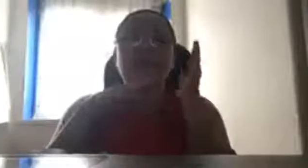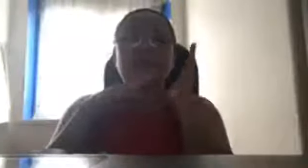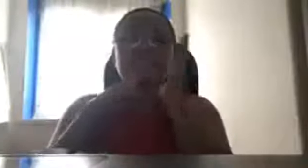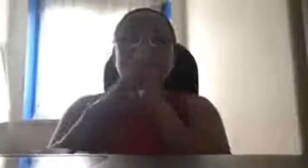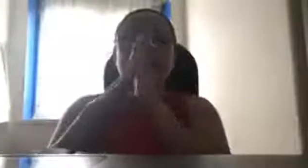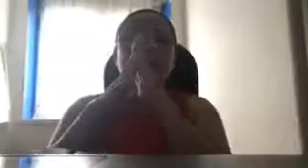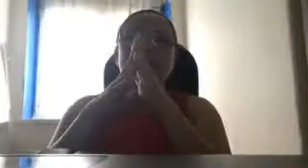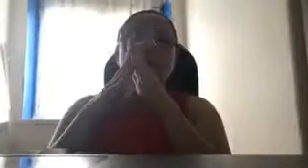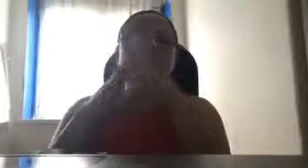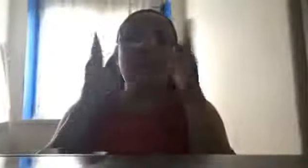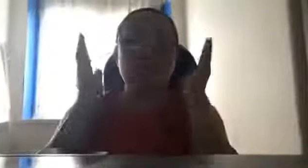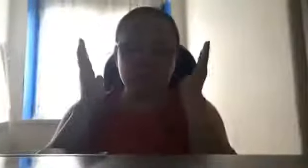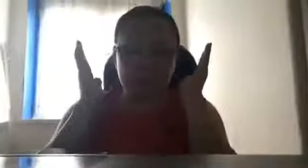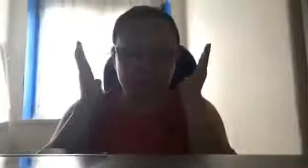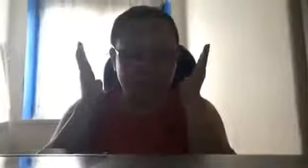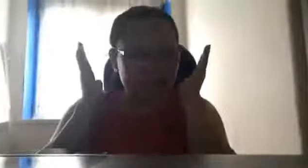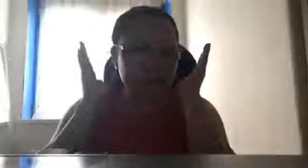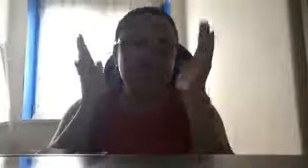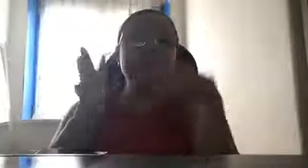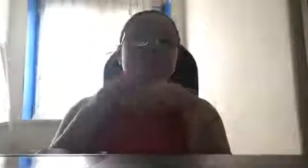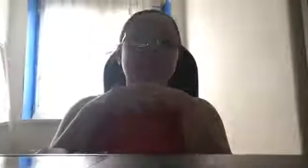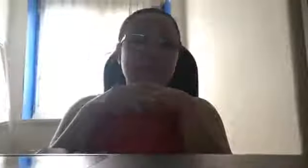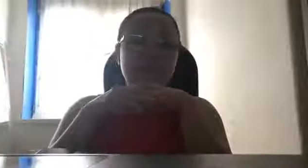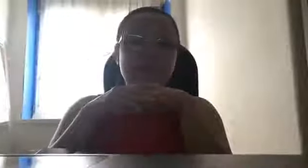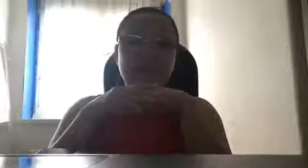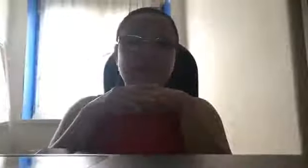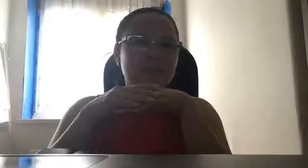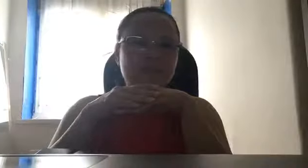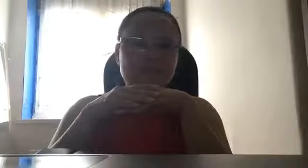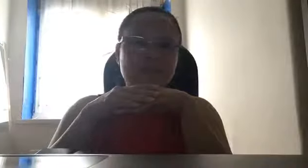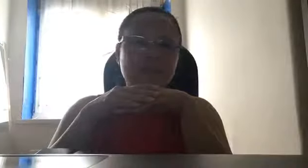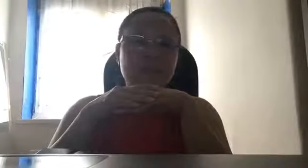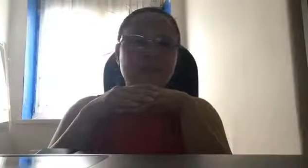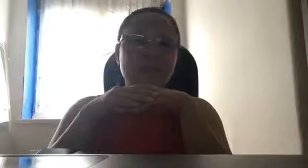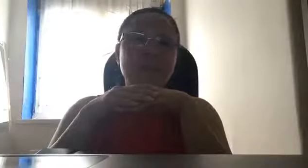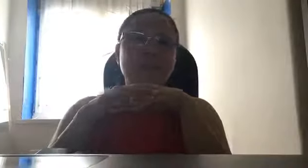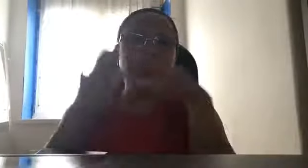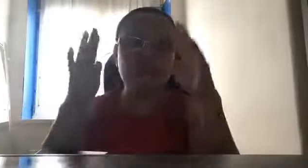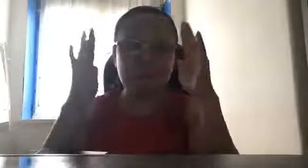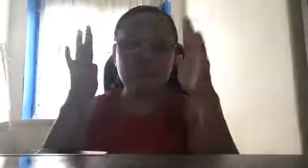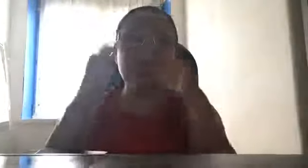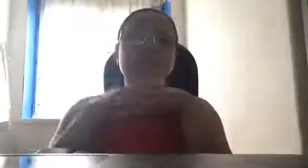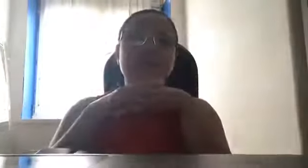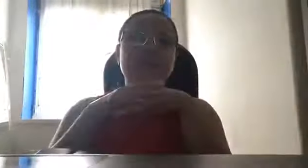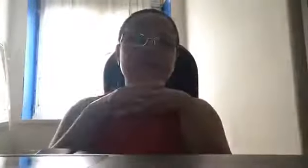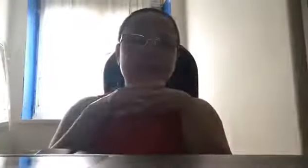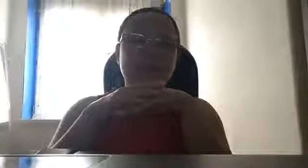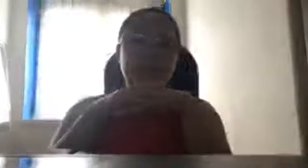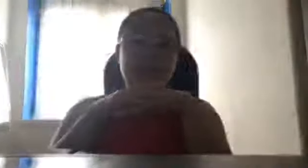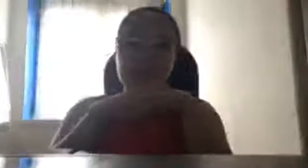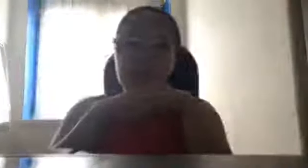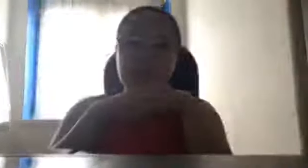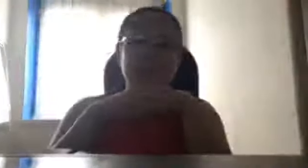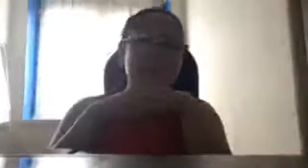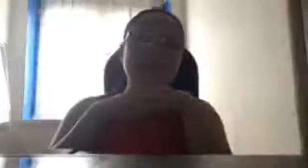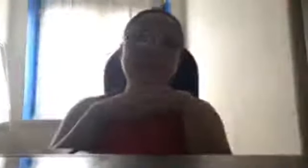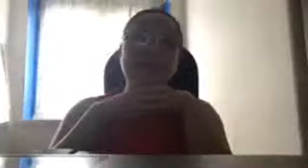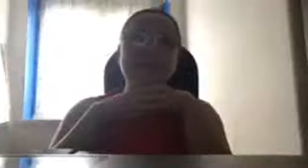Basta, kung aktivista kayo, activist kayo, walang problema dyan, wala kong problema dyan,